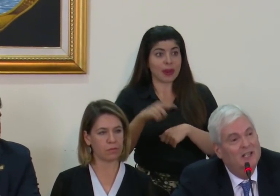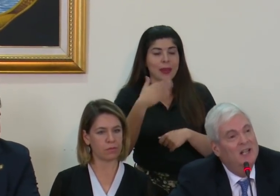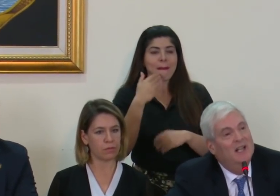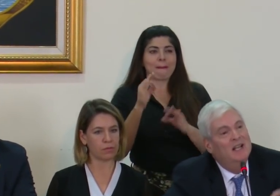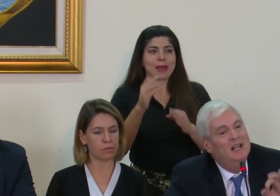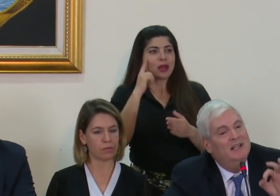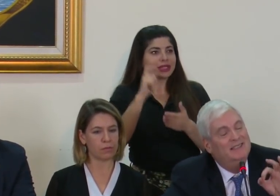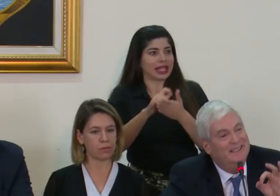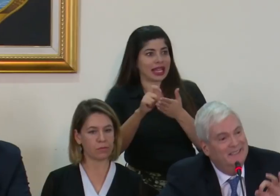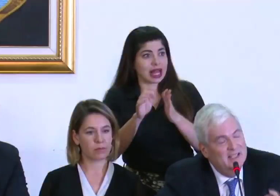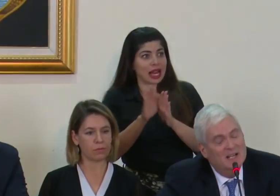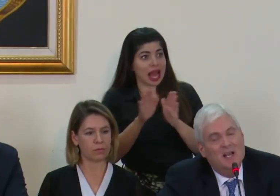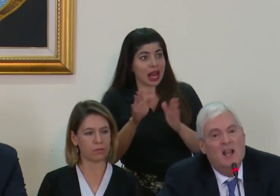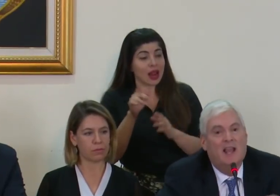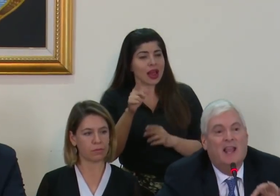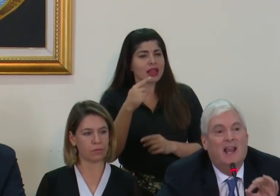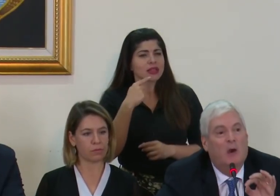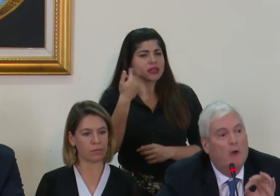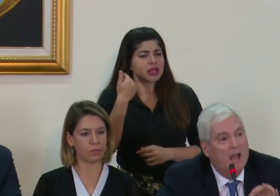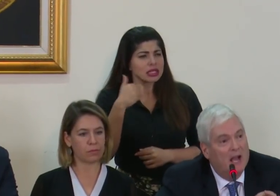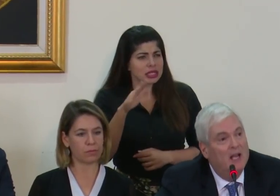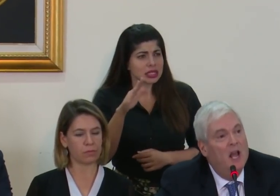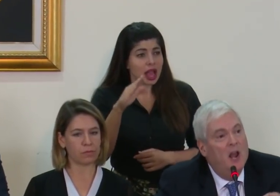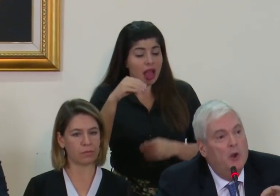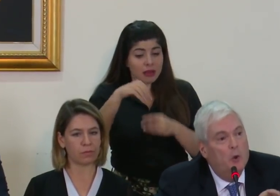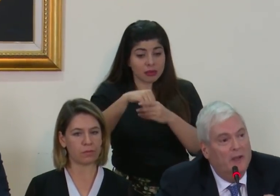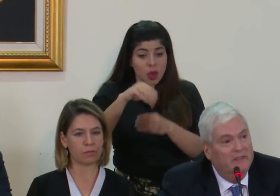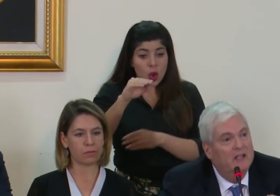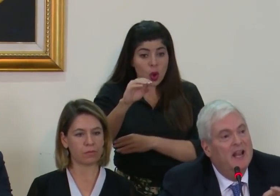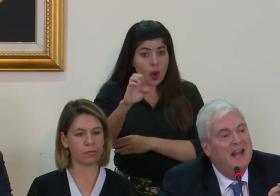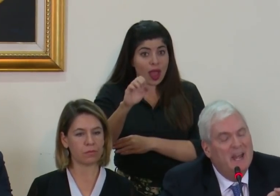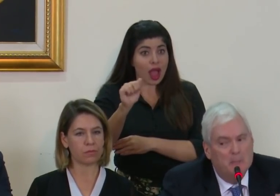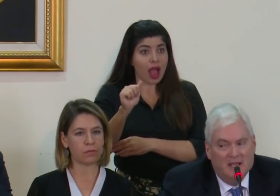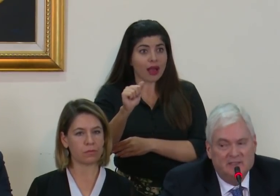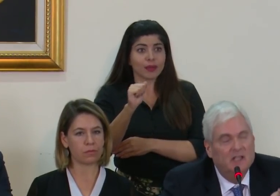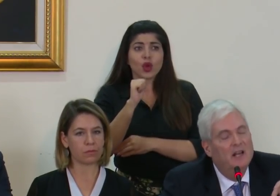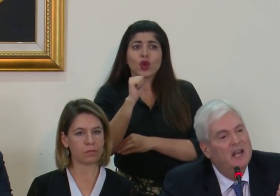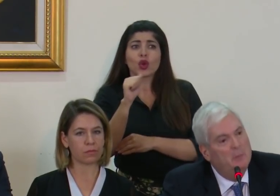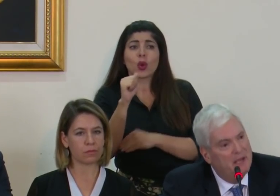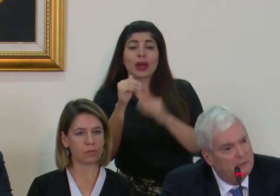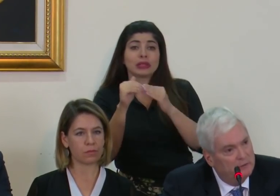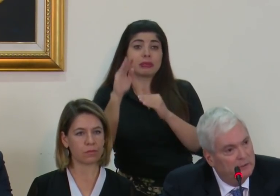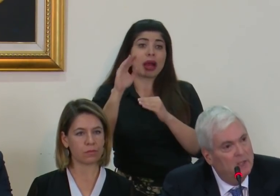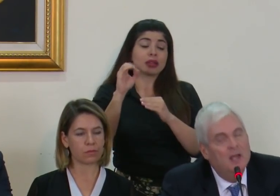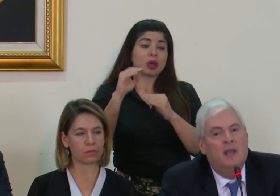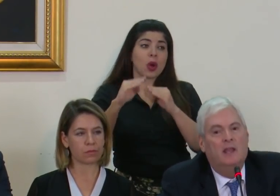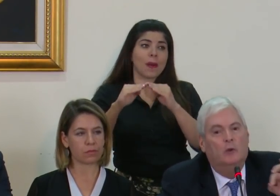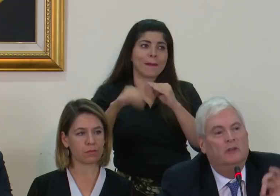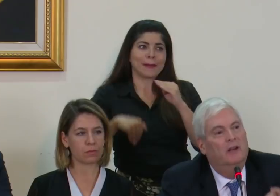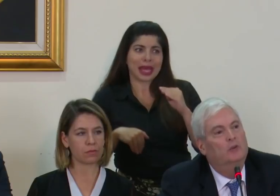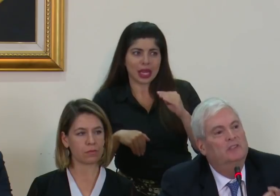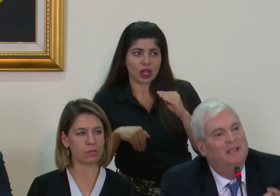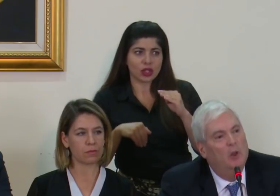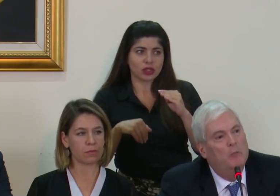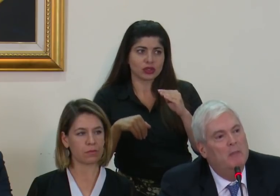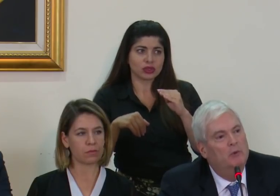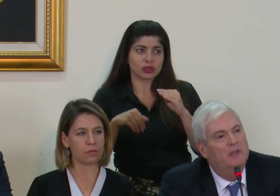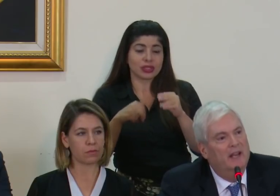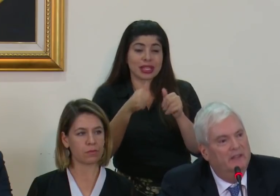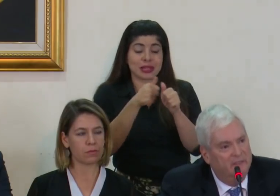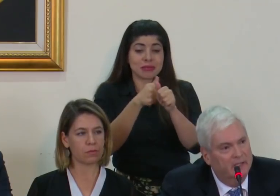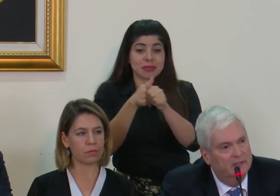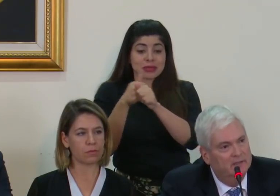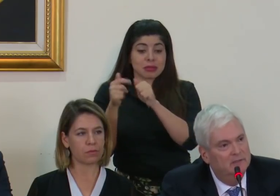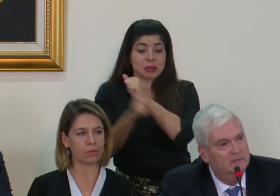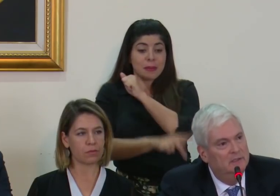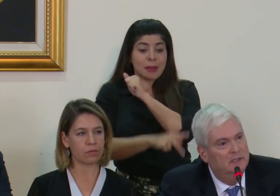general, decía que la OEA no es ni más ni menos que los que los Estados miembros